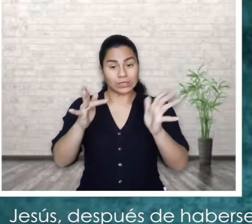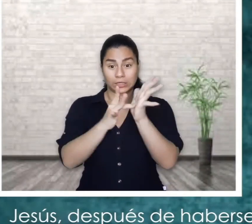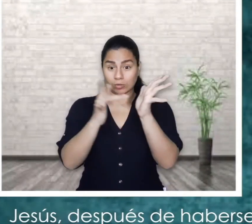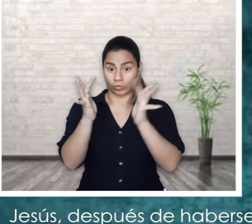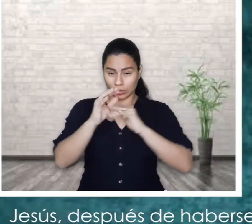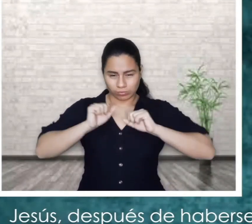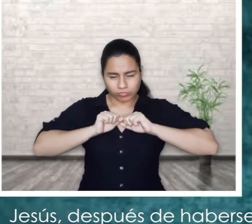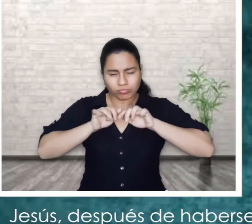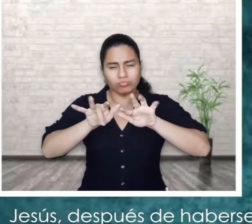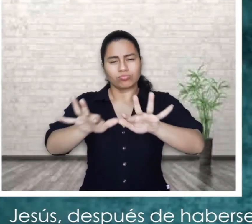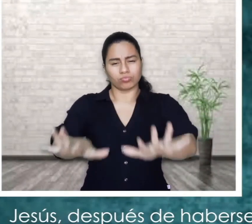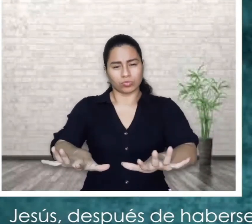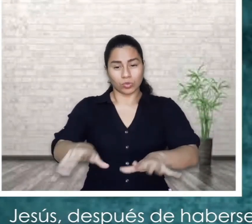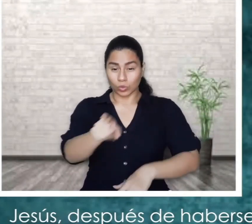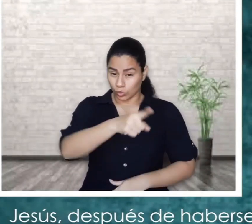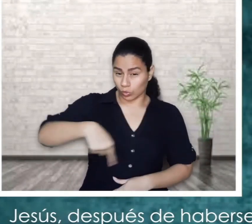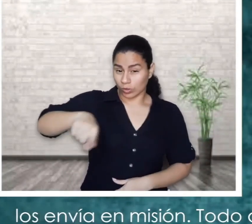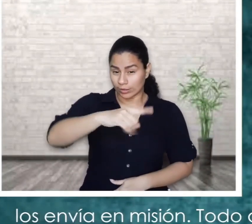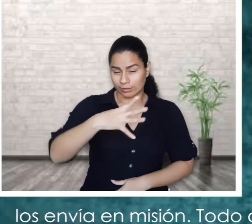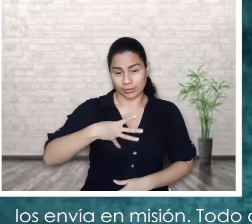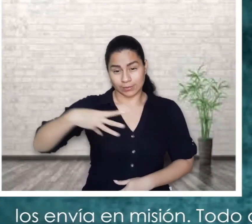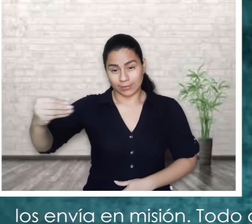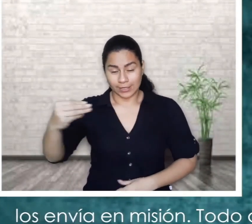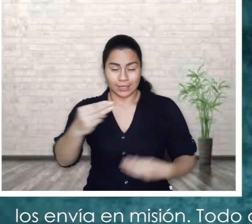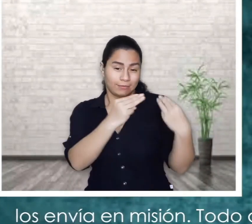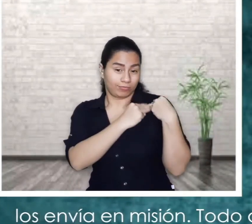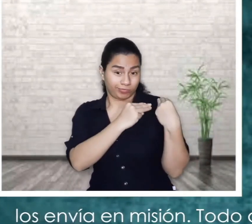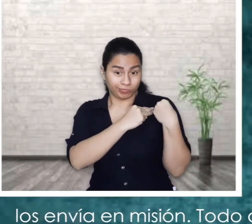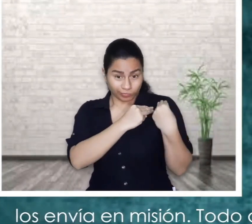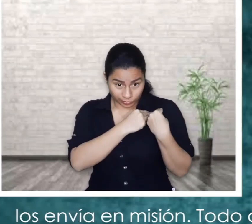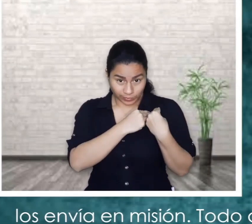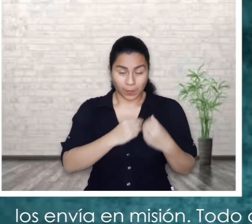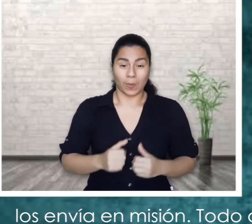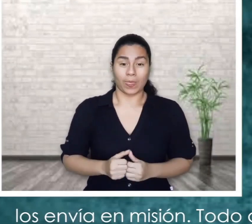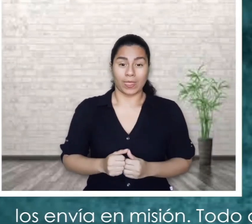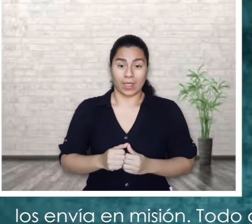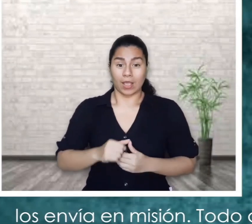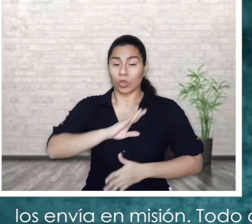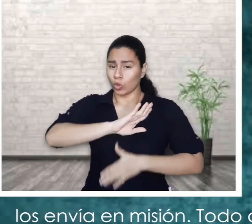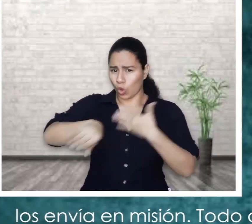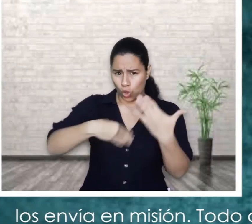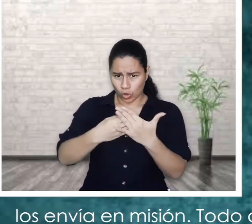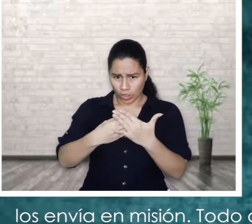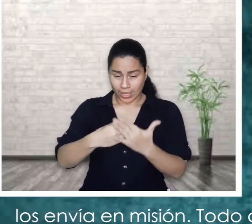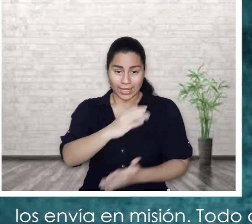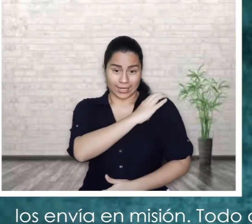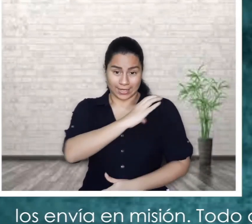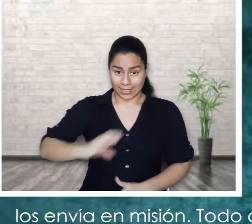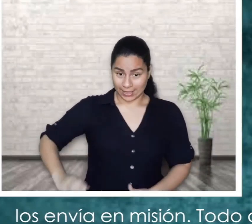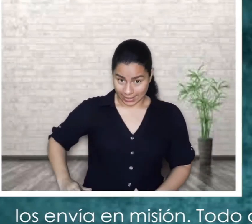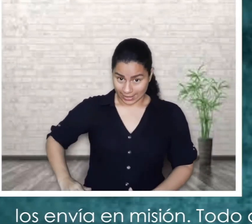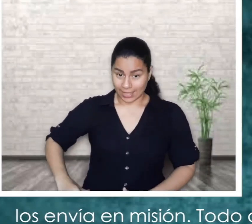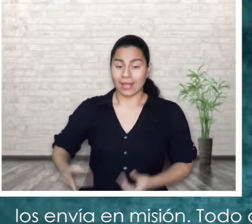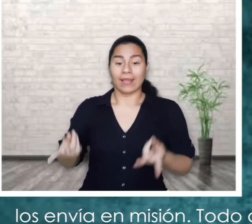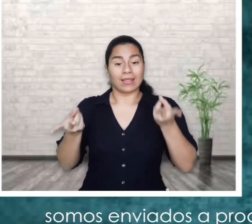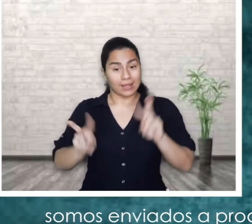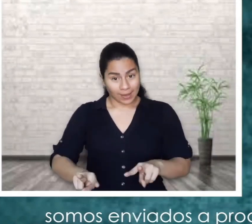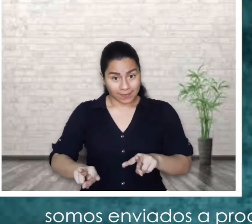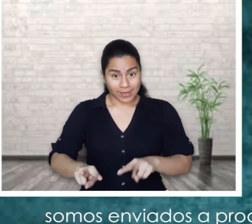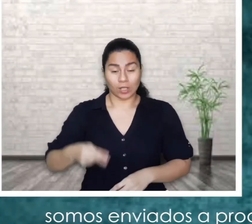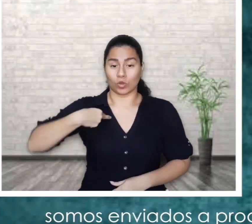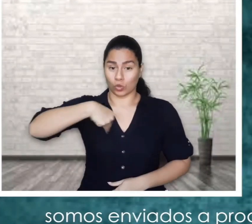después de haberse aparecido a los discípulos, los envía en misión Todo cristiano, también nosotros,